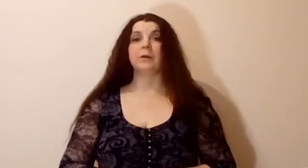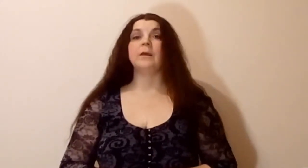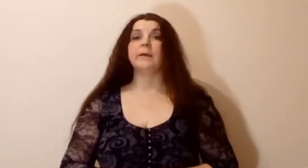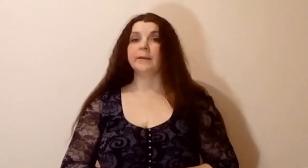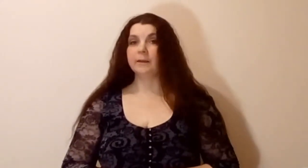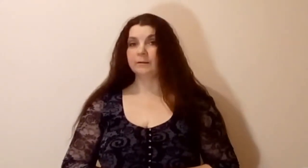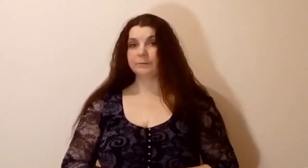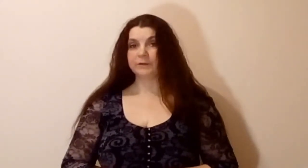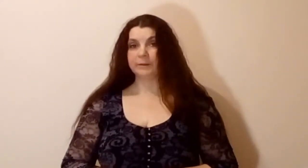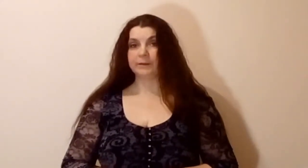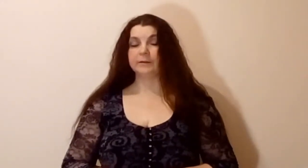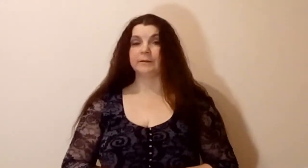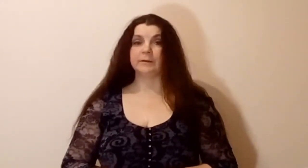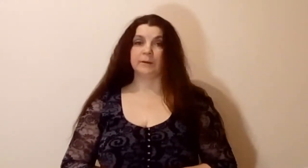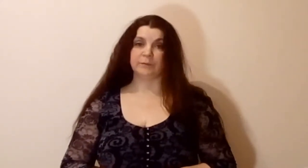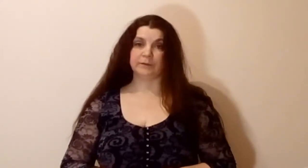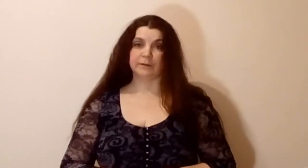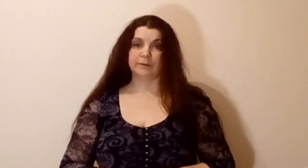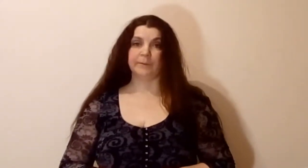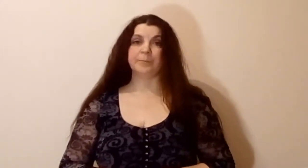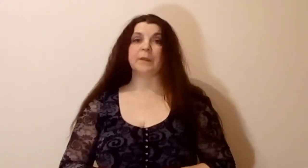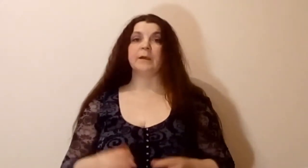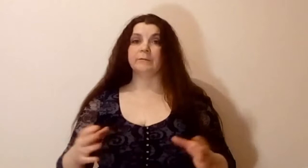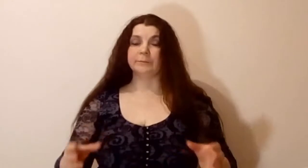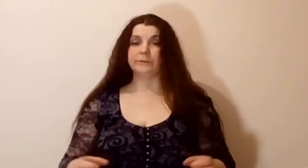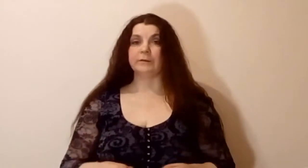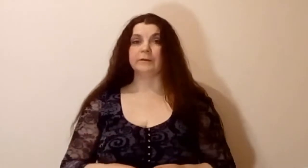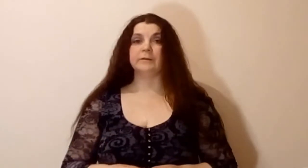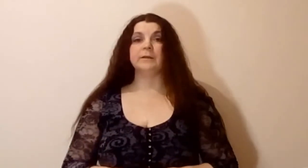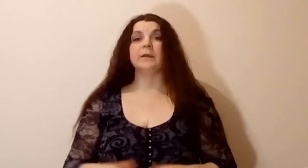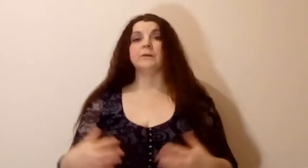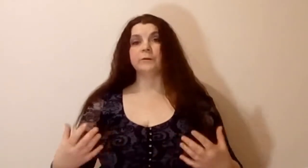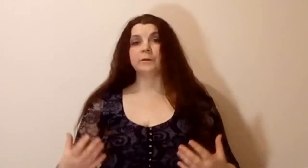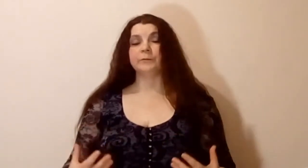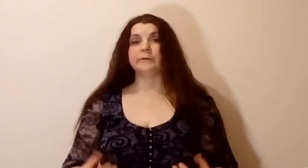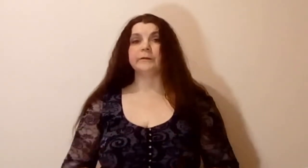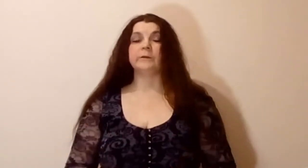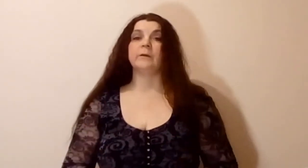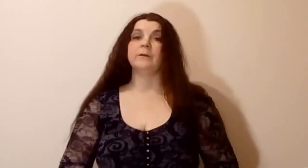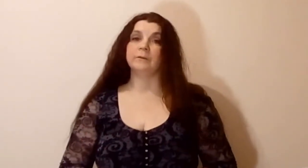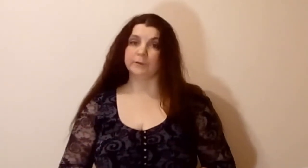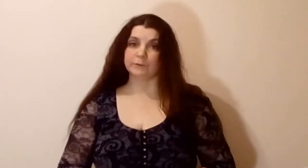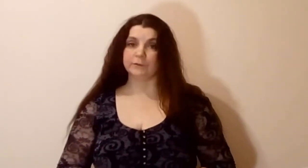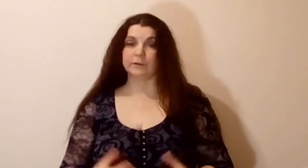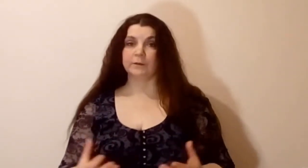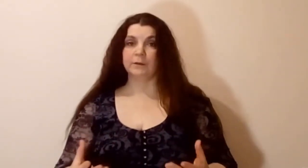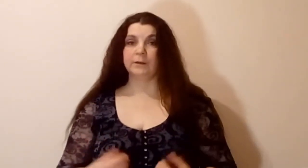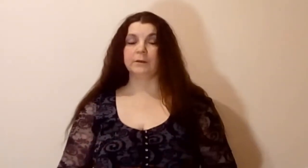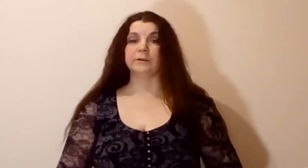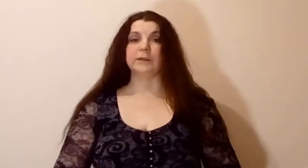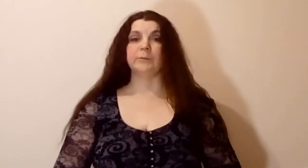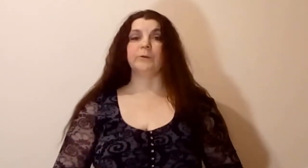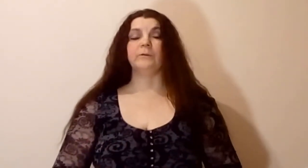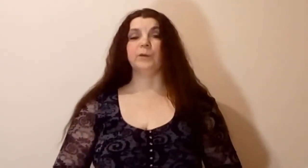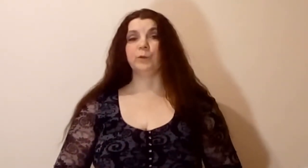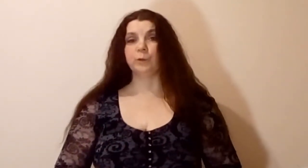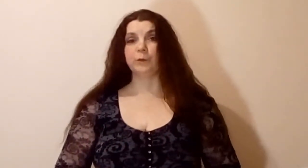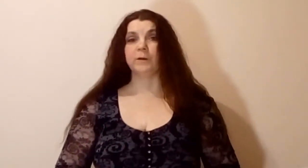и посмотреть их обязательно. Выполнить задание и только после этого вернуться к данному видеоролику.